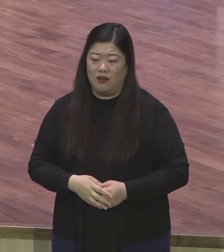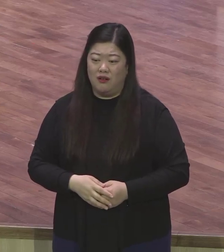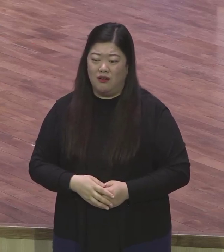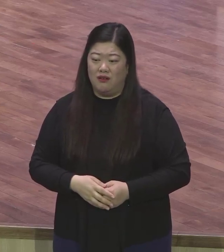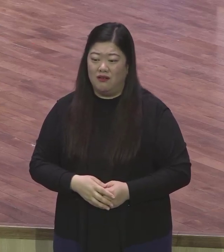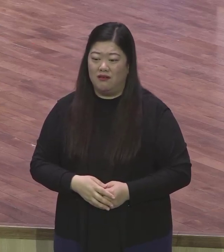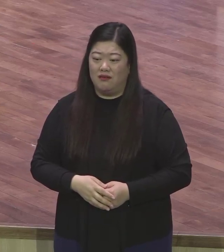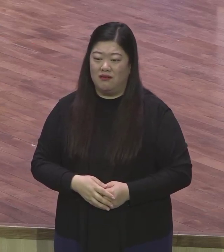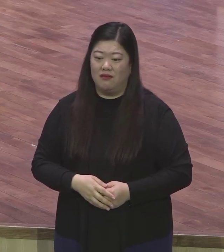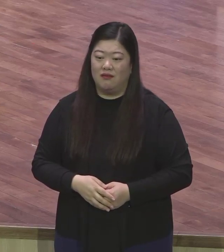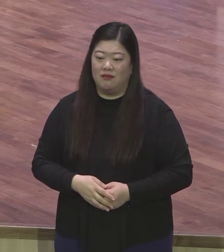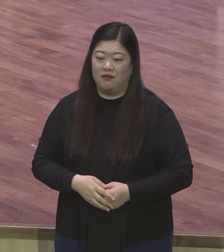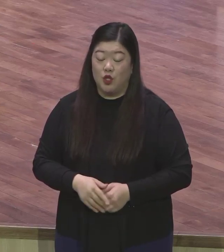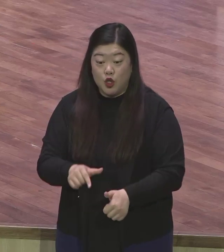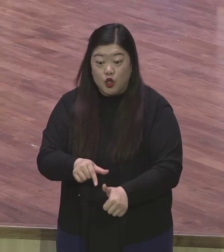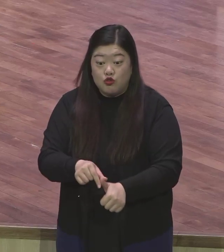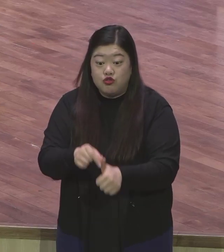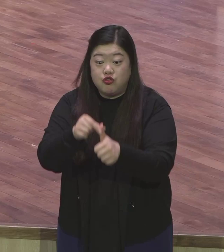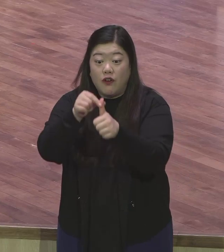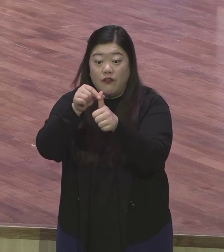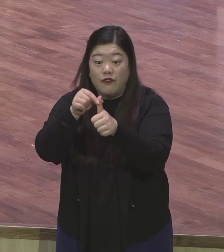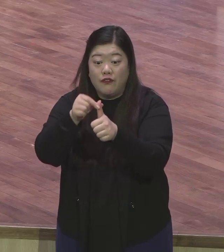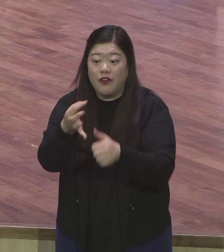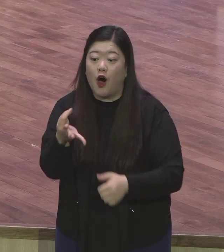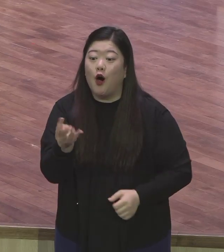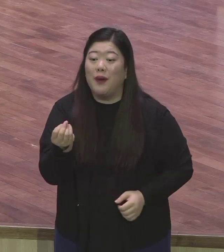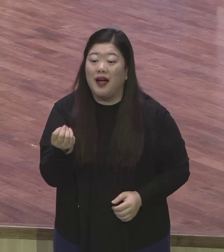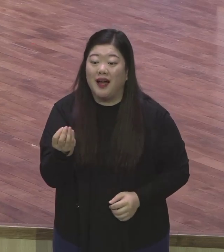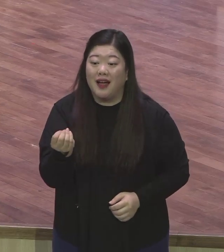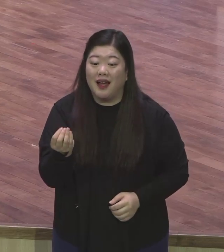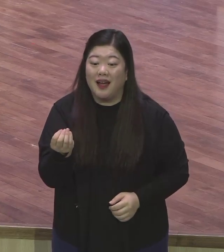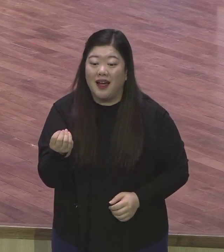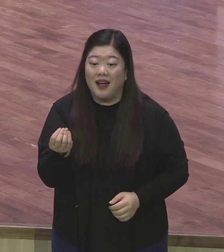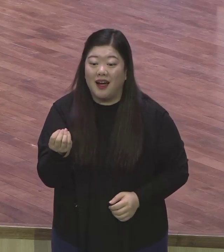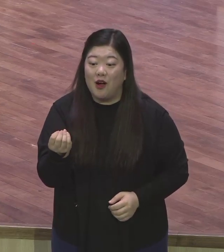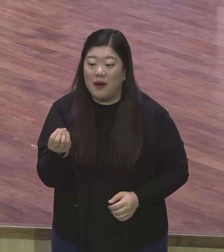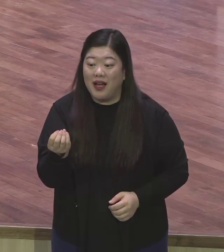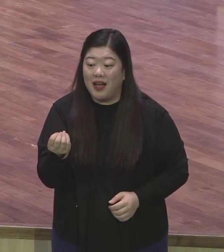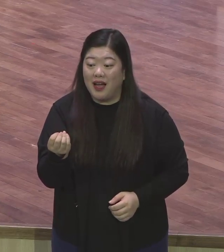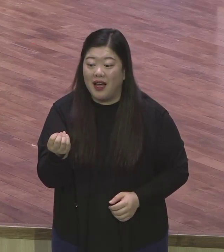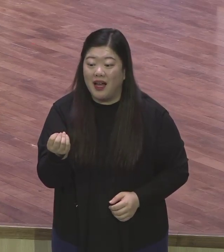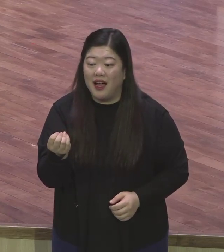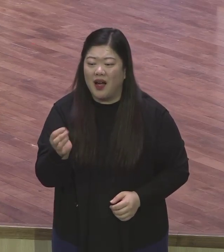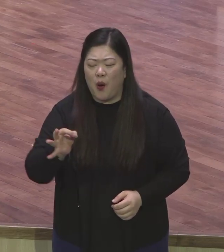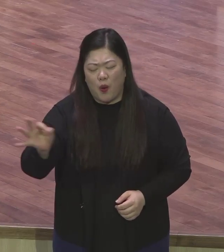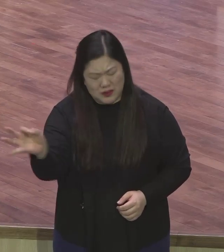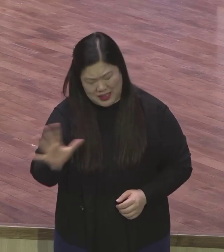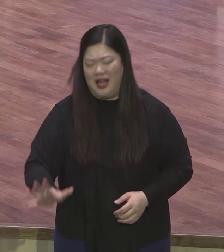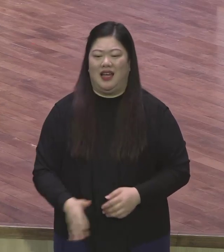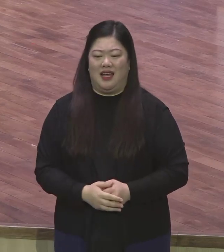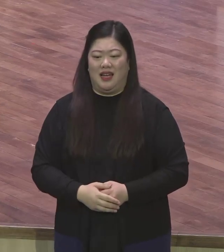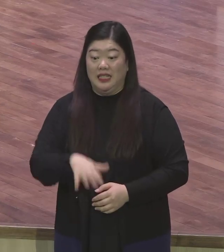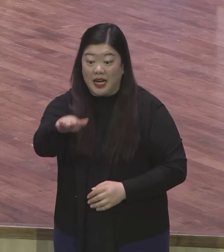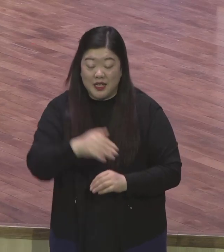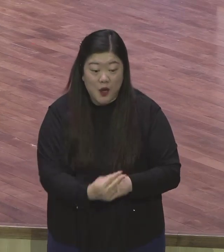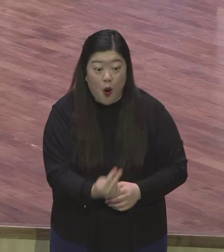구원은 공짜입니다 아멘 공기가 지금 들락날락해서 우리를 생명을 유지시켜주는데